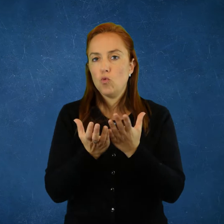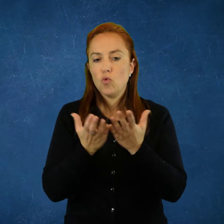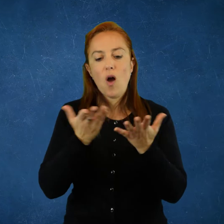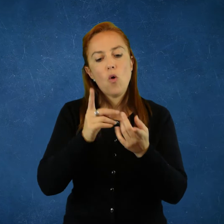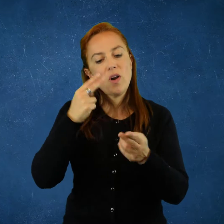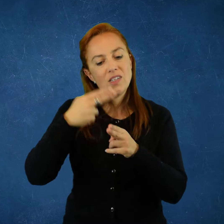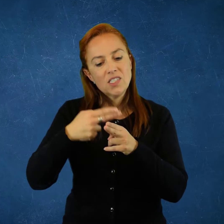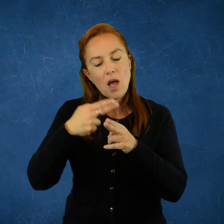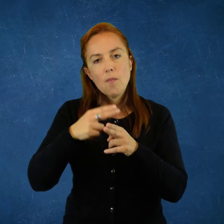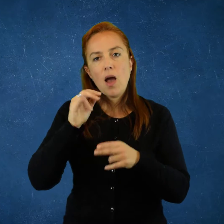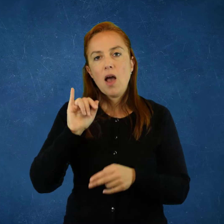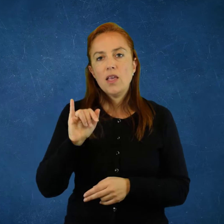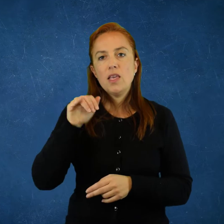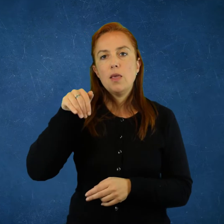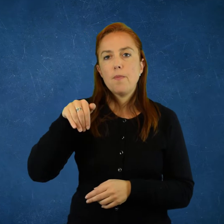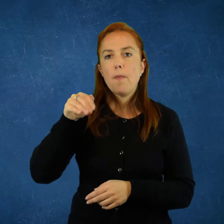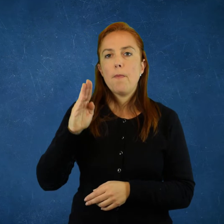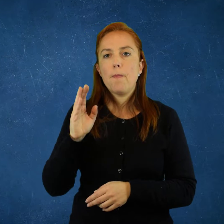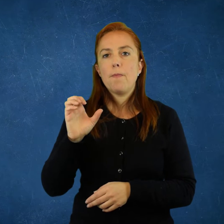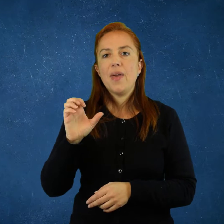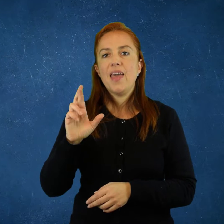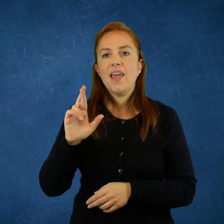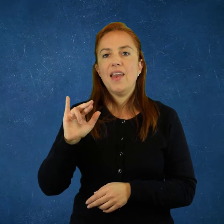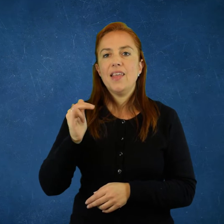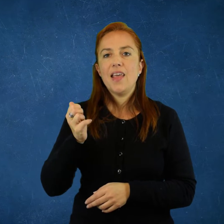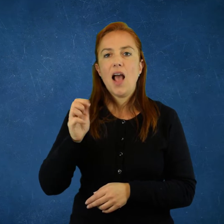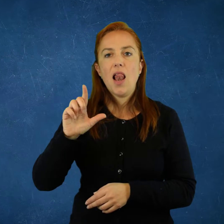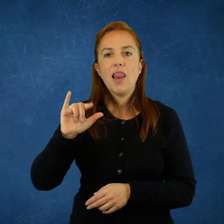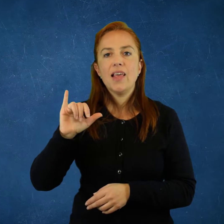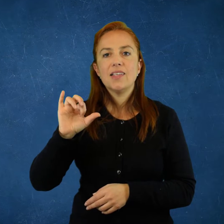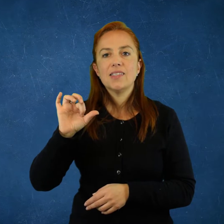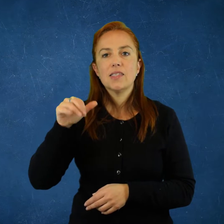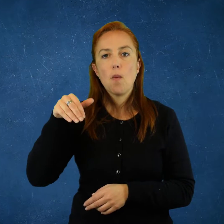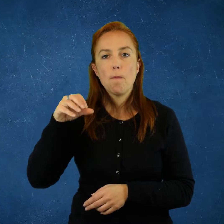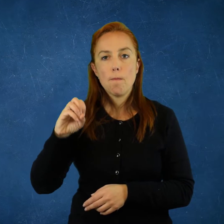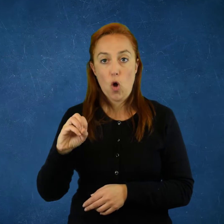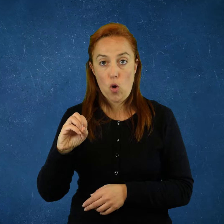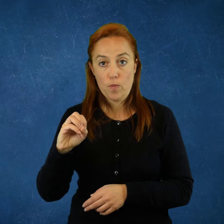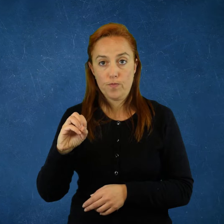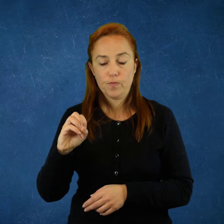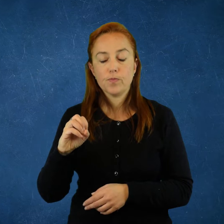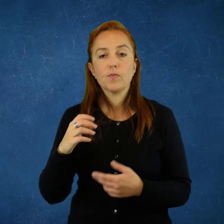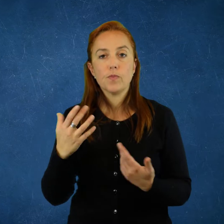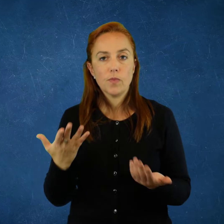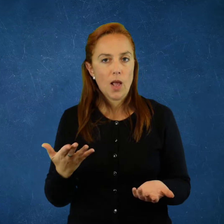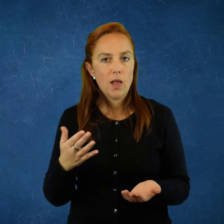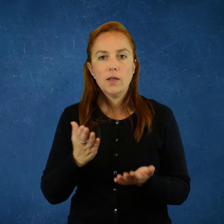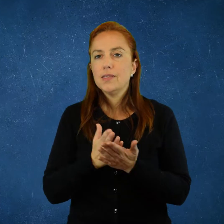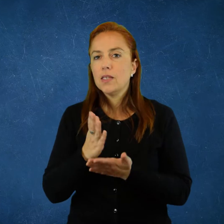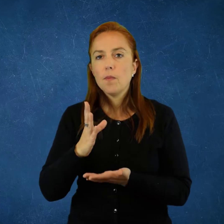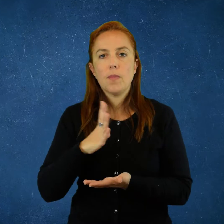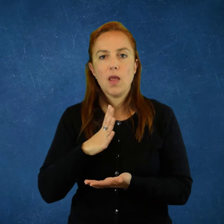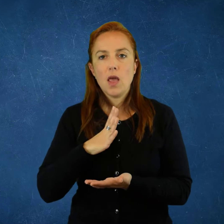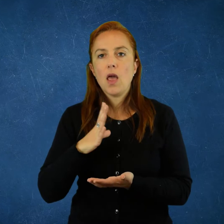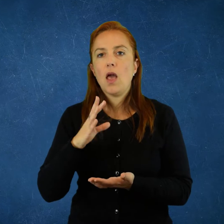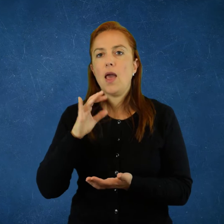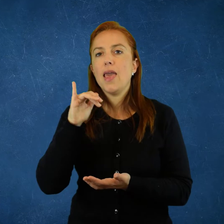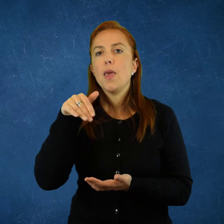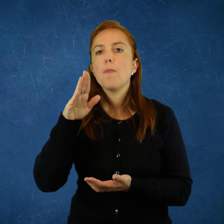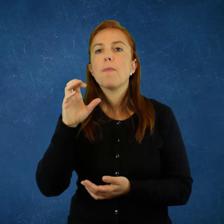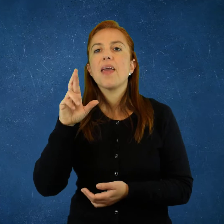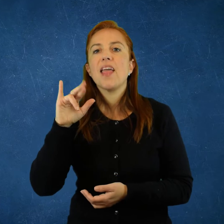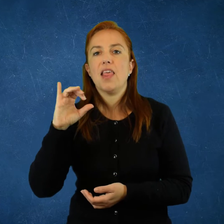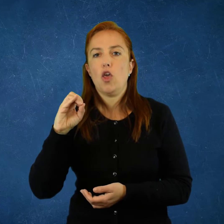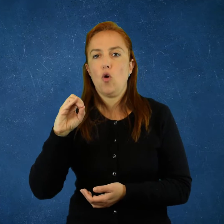y conformado a nivel mundial el imperialismo. Por eso ustedes leyeron que imperialismo, bueno,